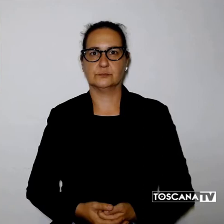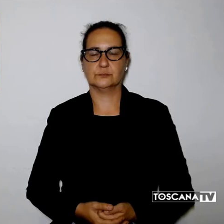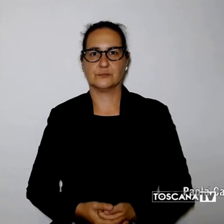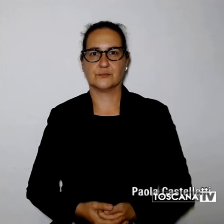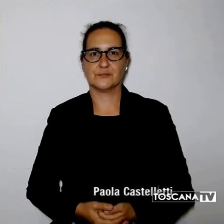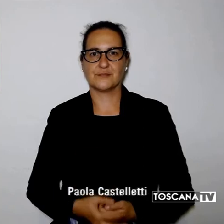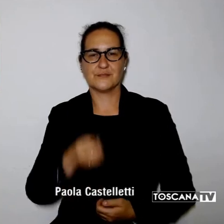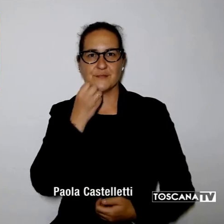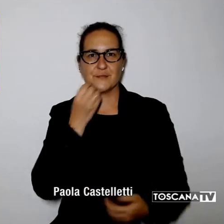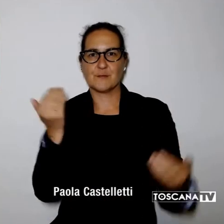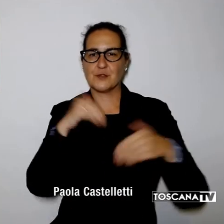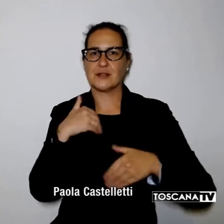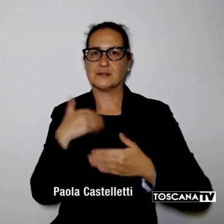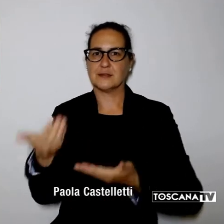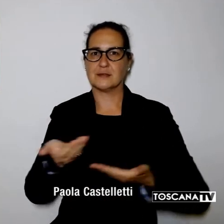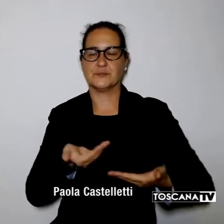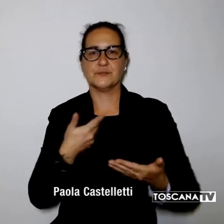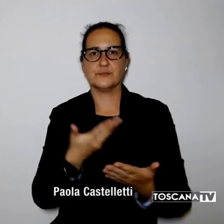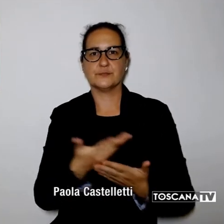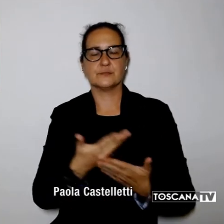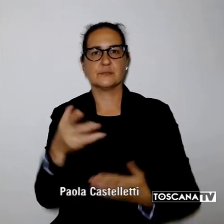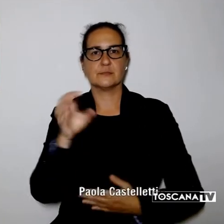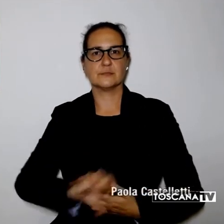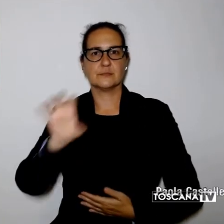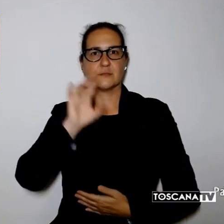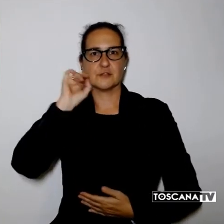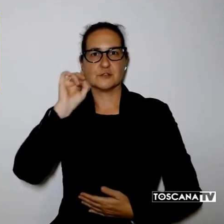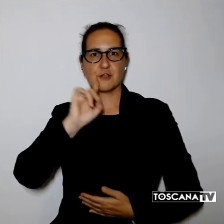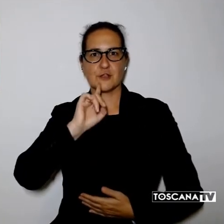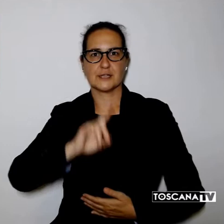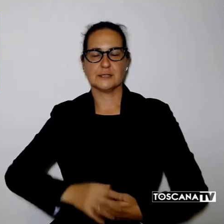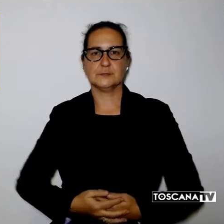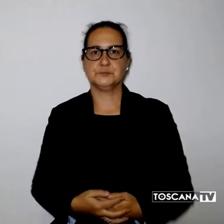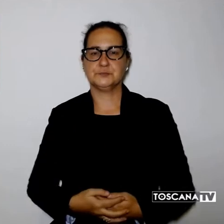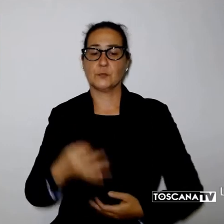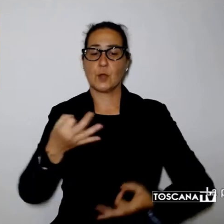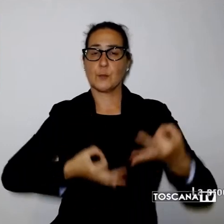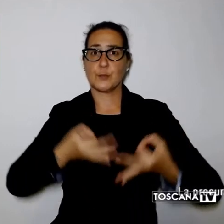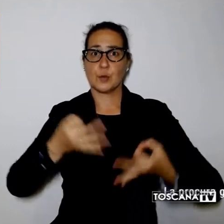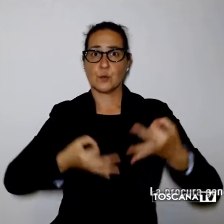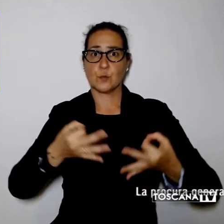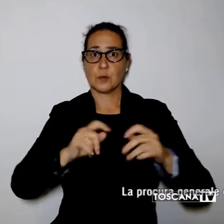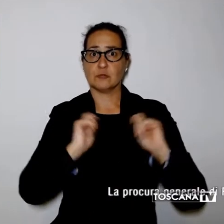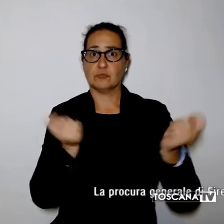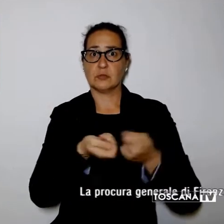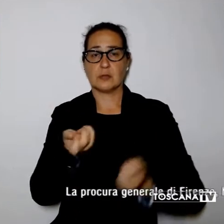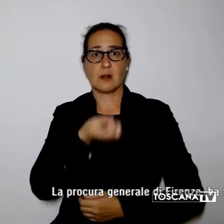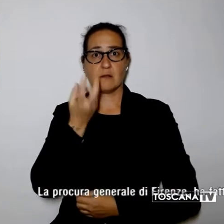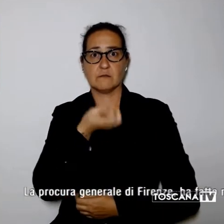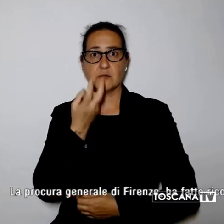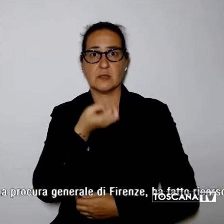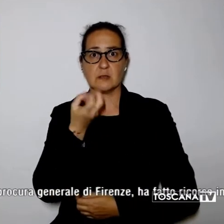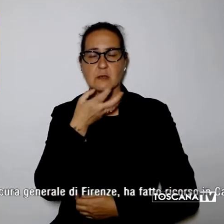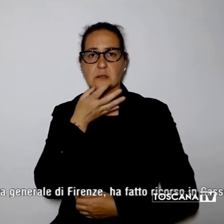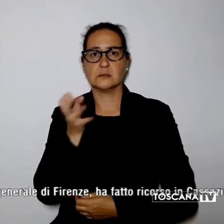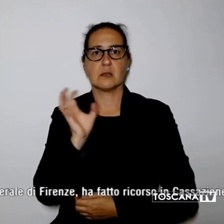Buonasera, benvenuti al Tg regionale per sordi. La Procura Generale di Firenze ha fatto ricorso